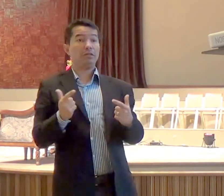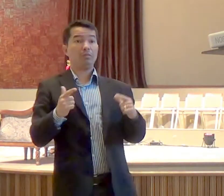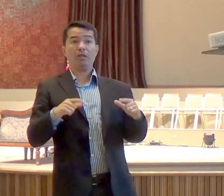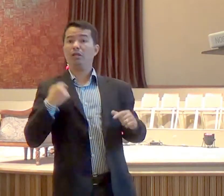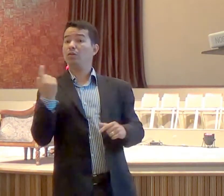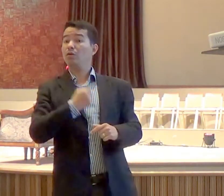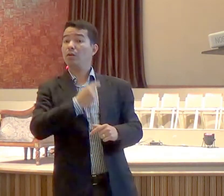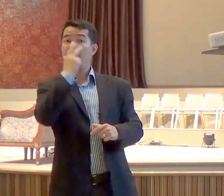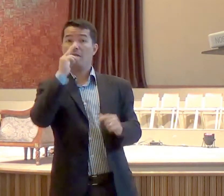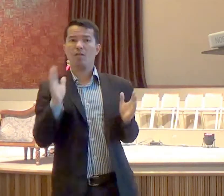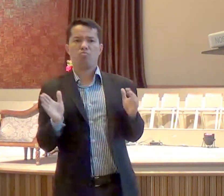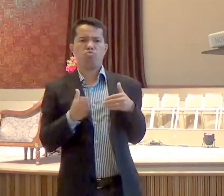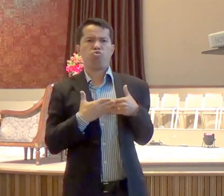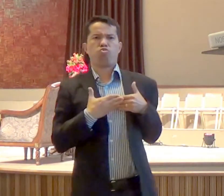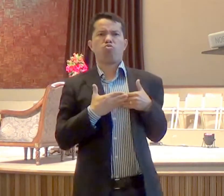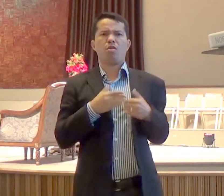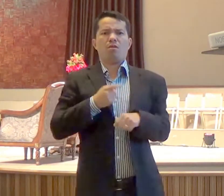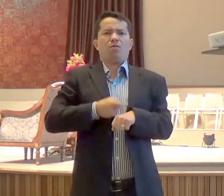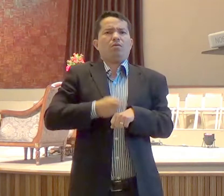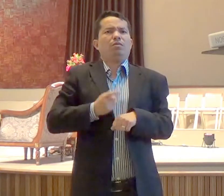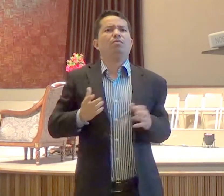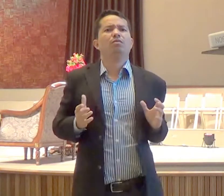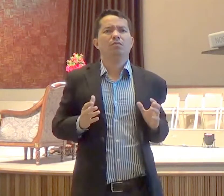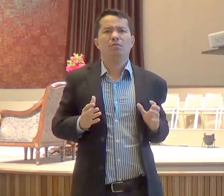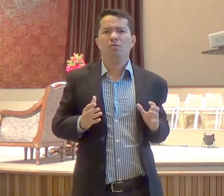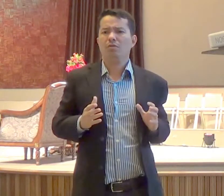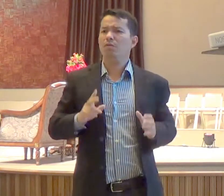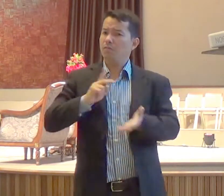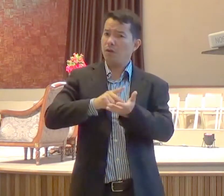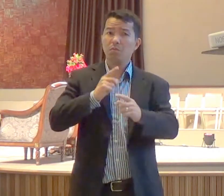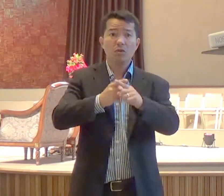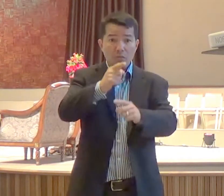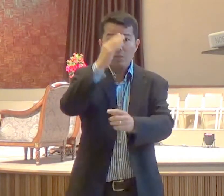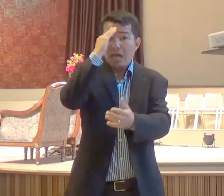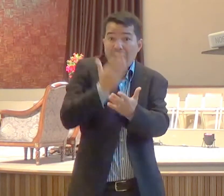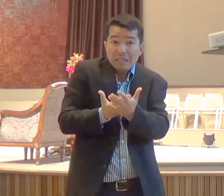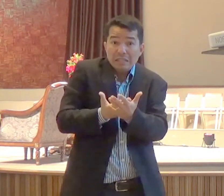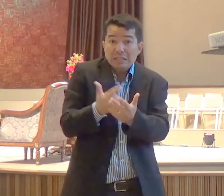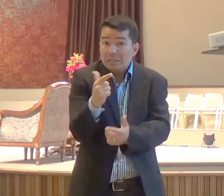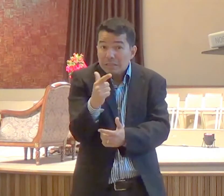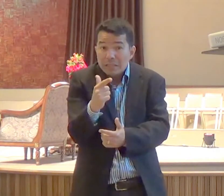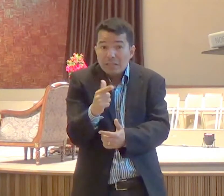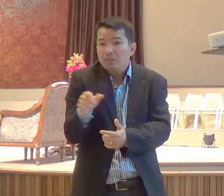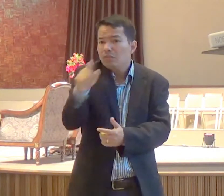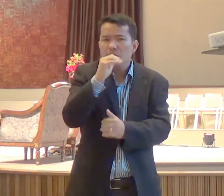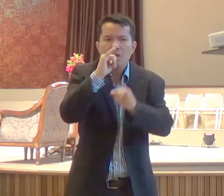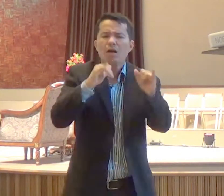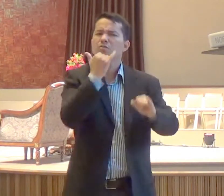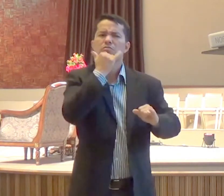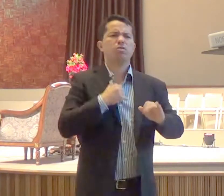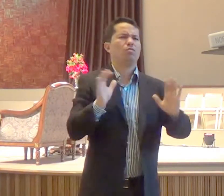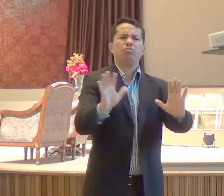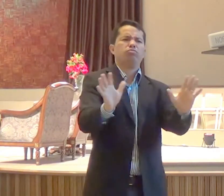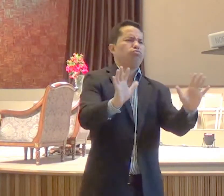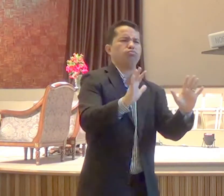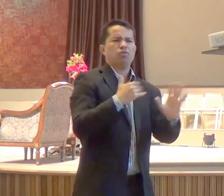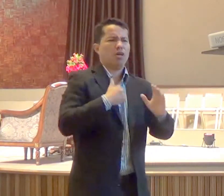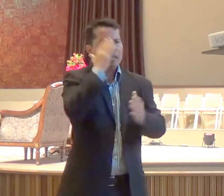não crer não é só um direito de dizer eu não acredito, eu não preciso acreditar, não